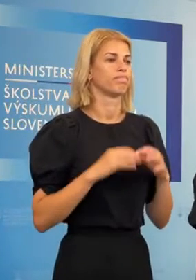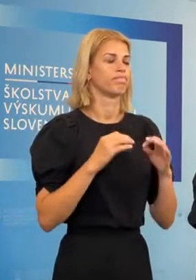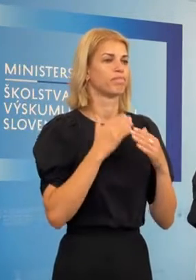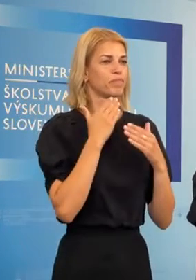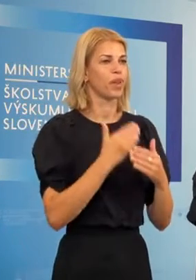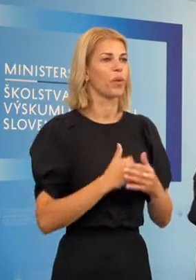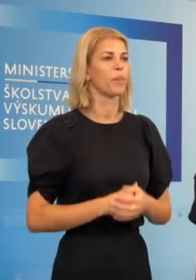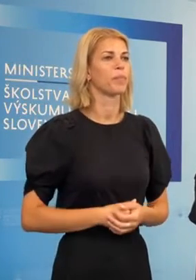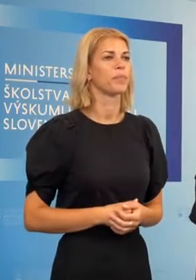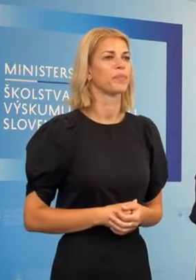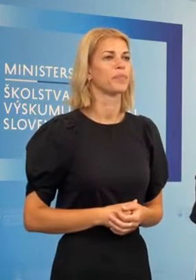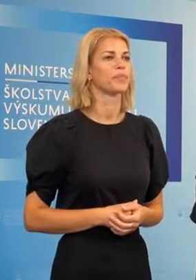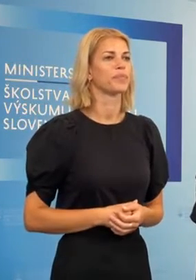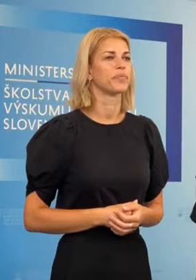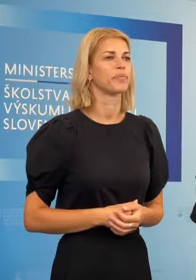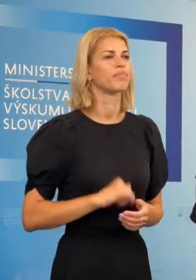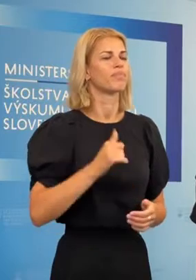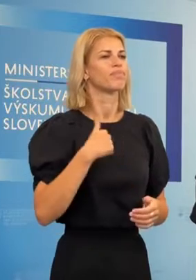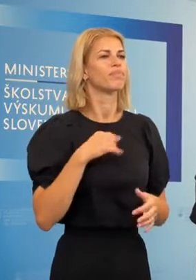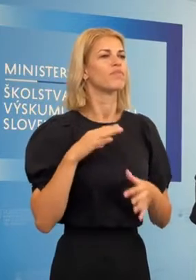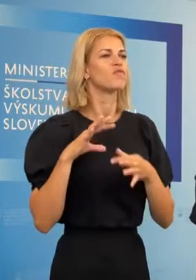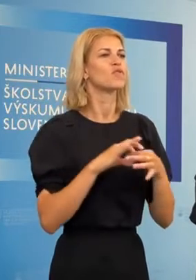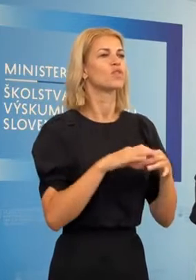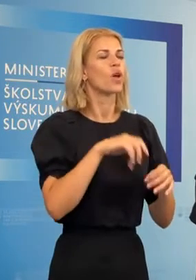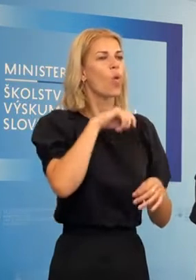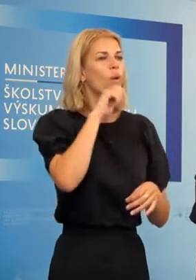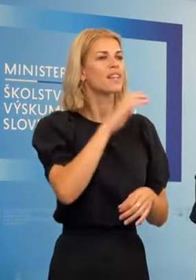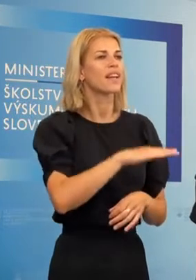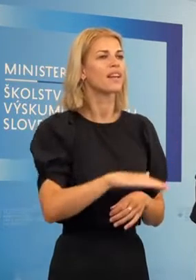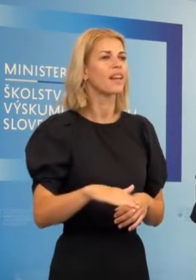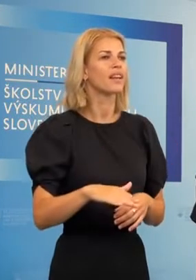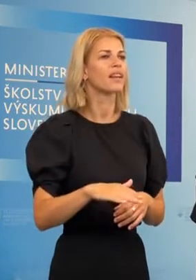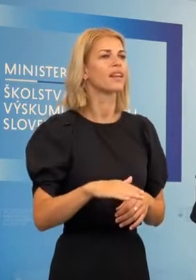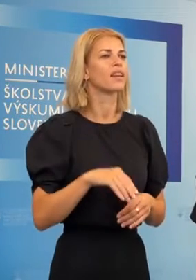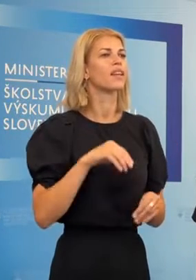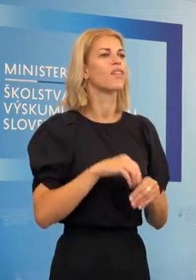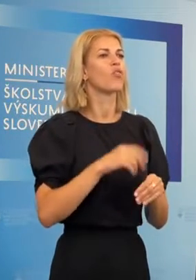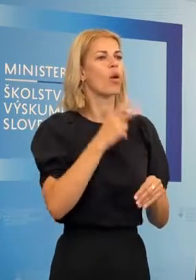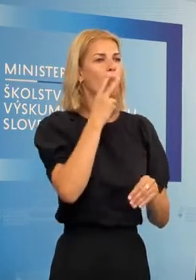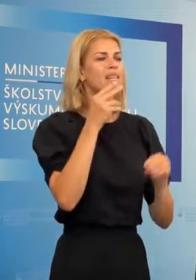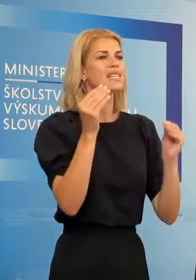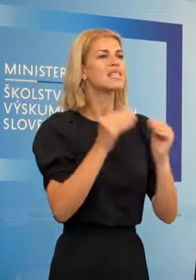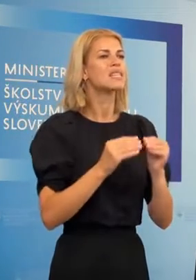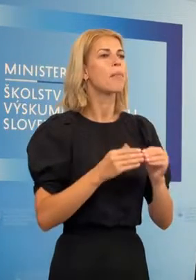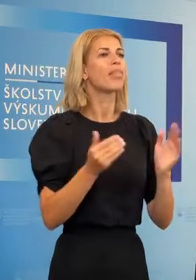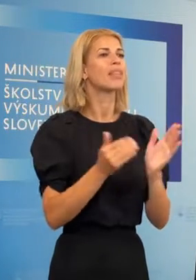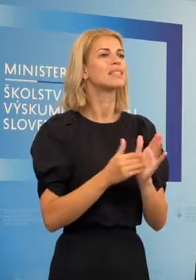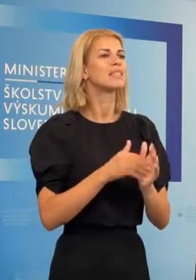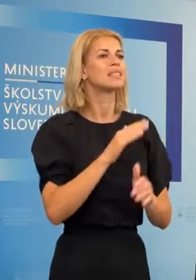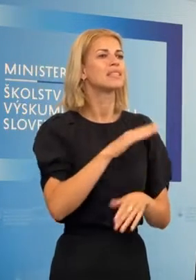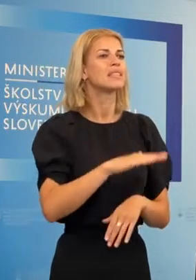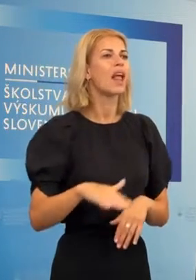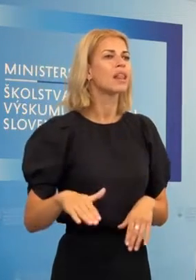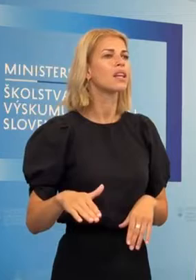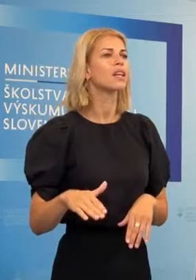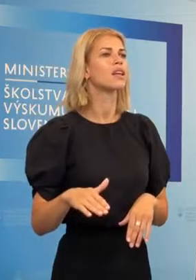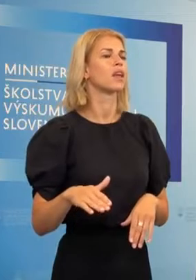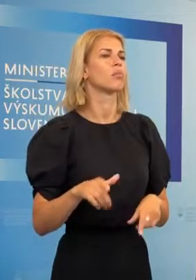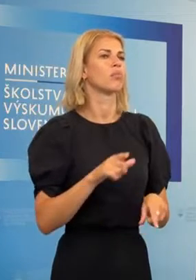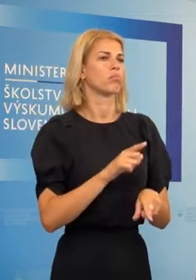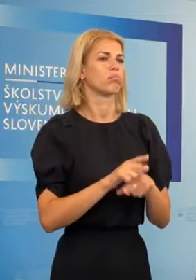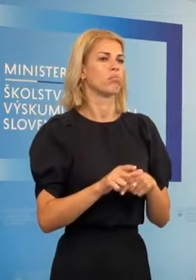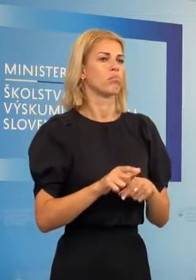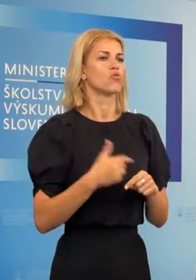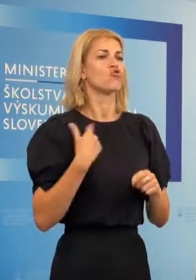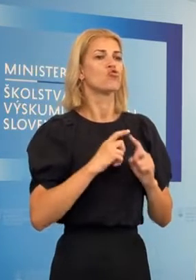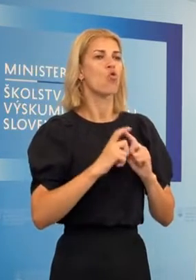A ja ďakujem. Ešte v súvislosti s tými ukrajinskými deťmi, tam v ramímo systém sú tisícky detí, ktoré nechodia do školy, lebo pre ne neplatí povinna školská